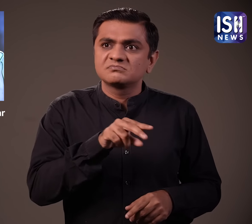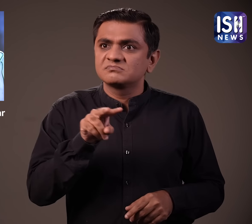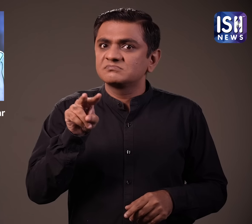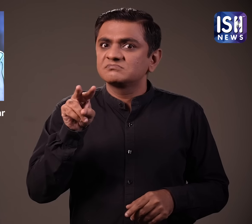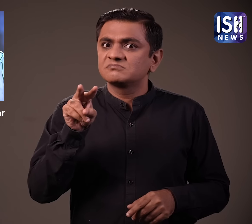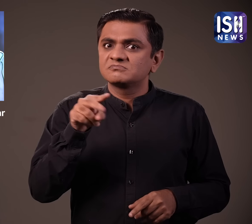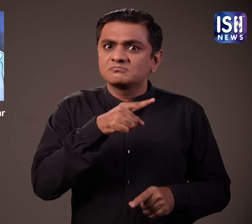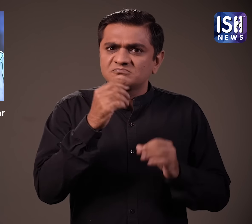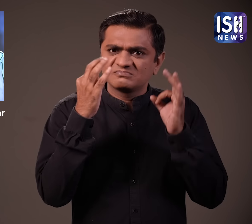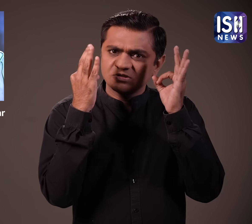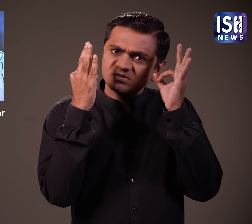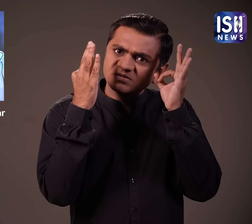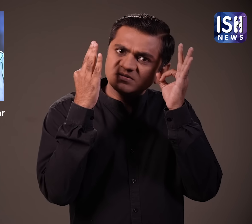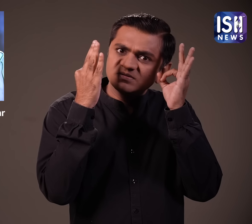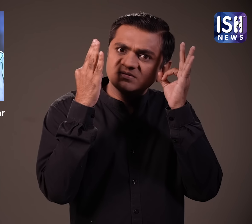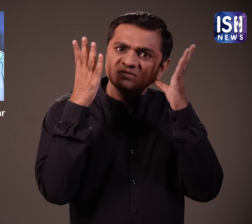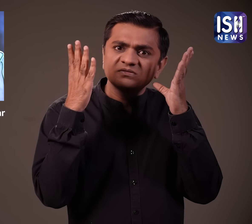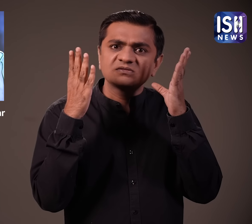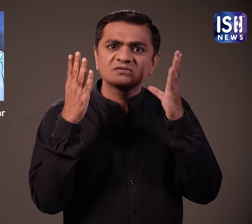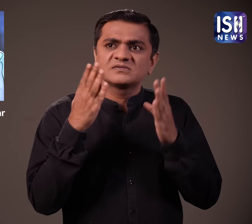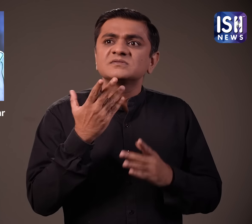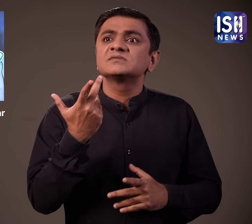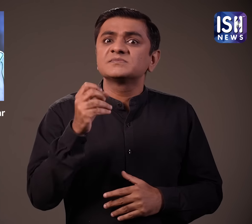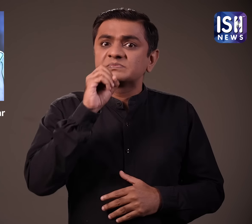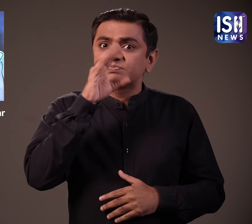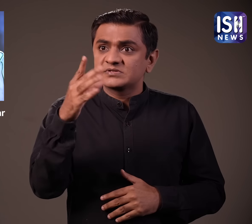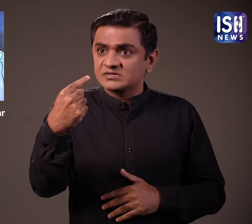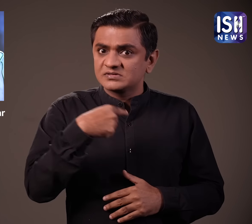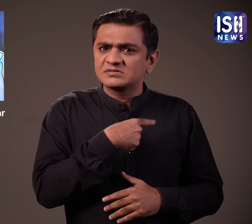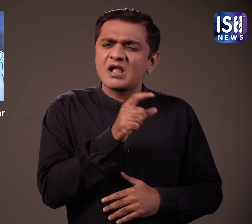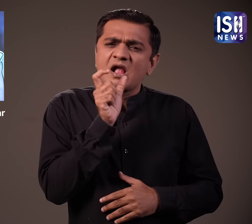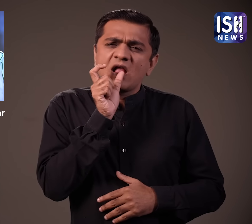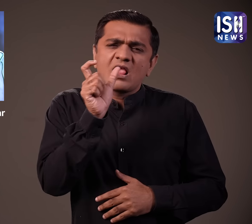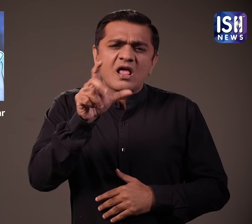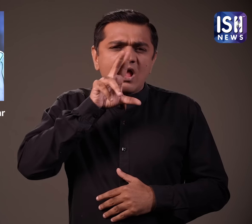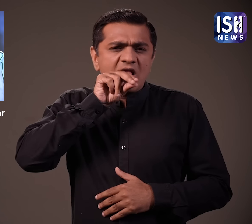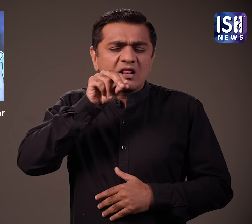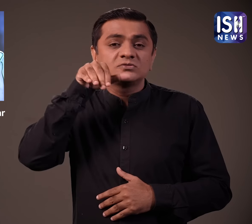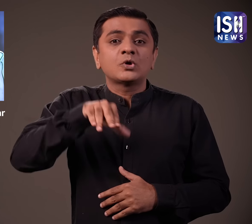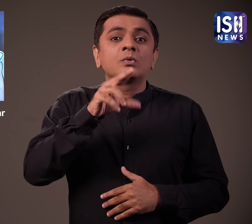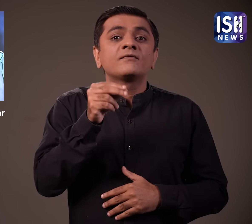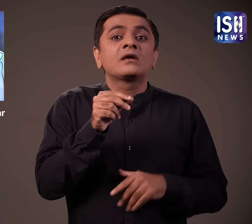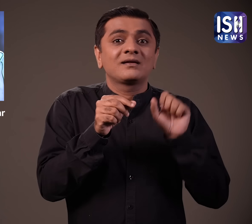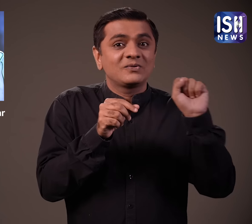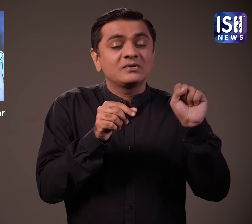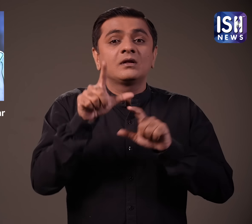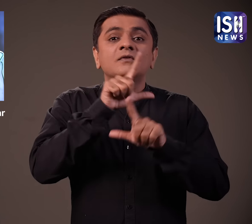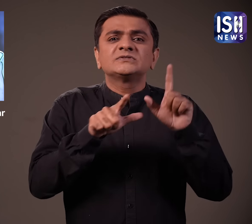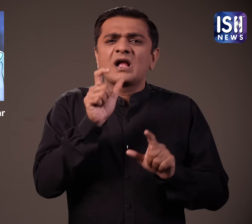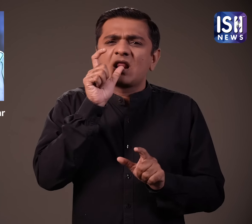मैं गुस्से में था इसके बाद एलगर ने डक्षिन अफरीकी शब्द का इस्तमाल किया और कहा अगर तुम